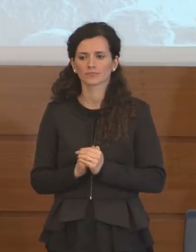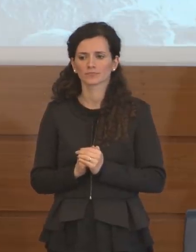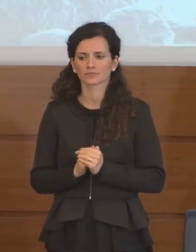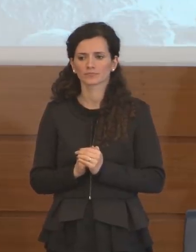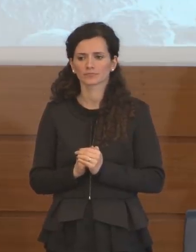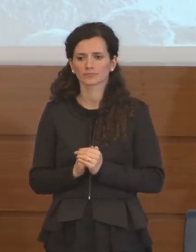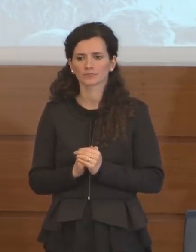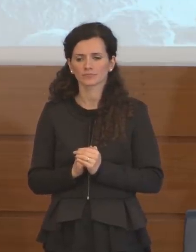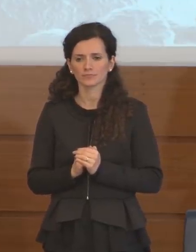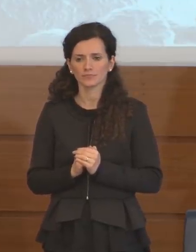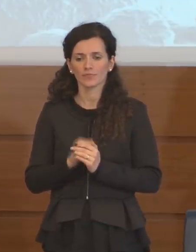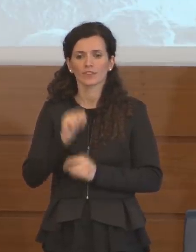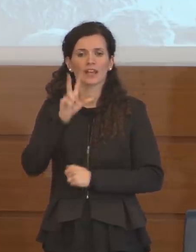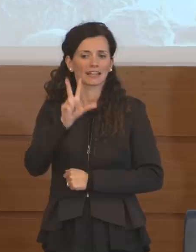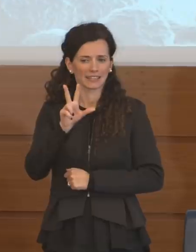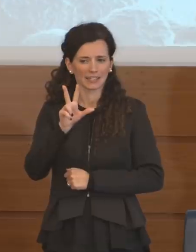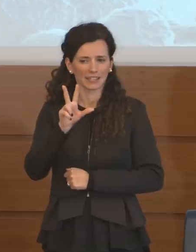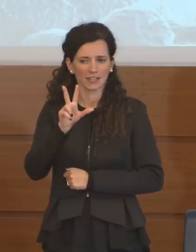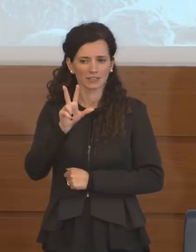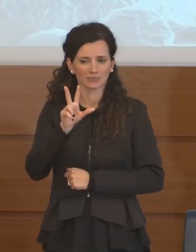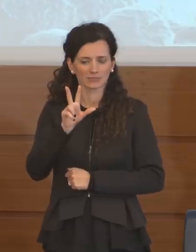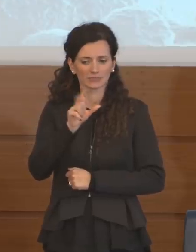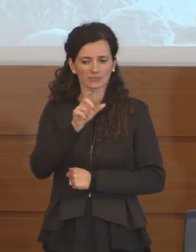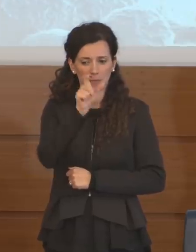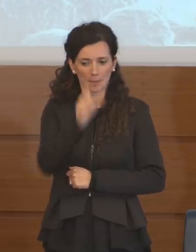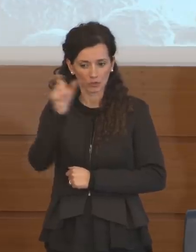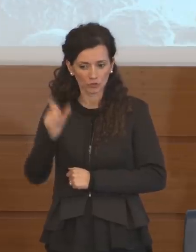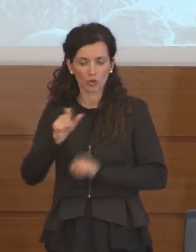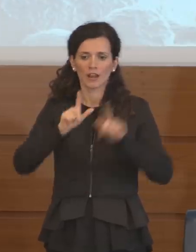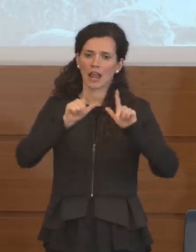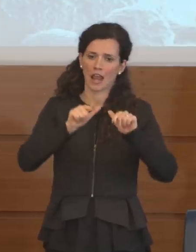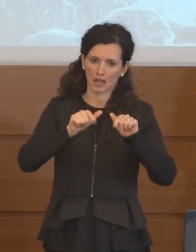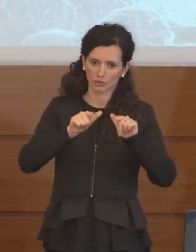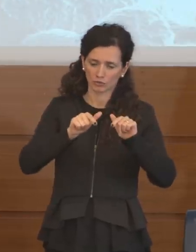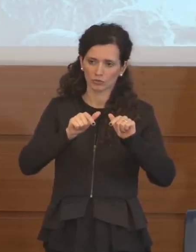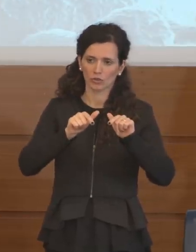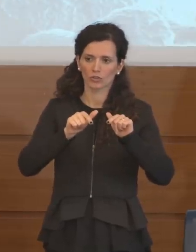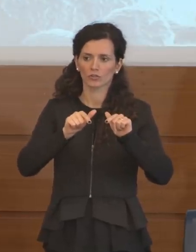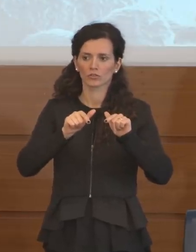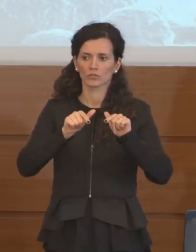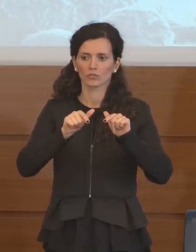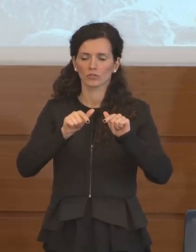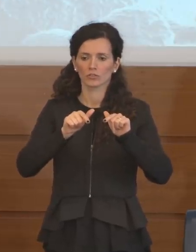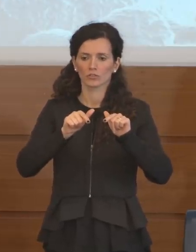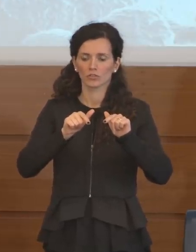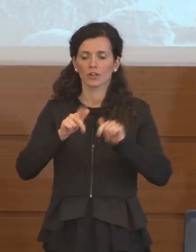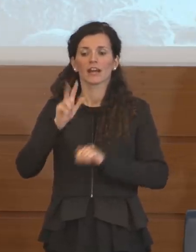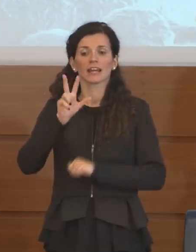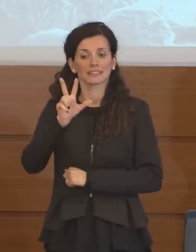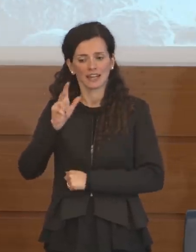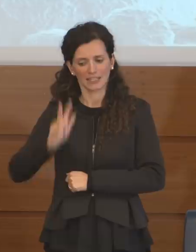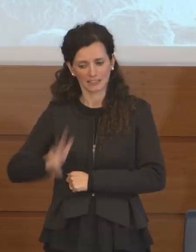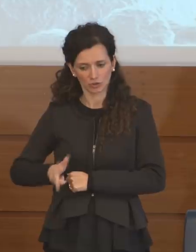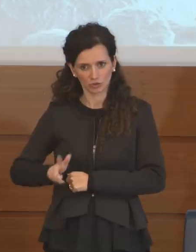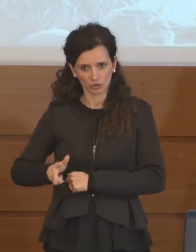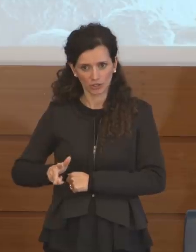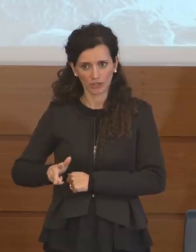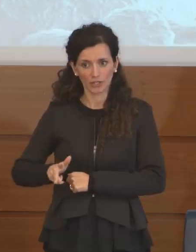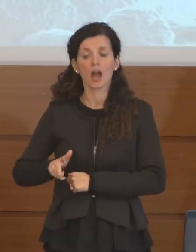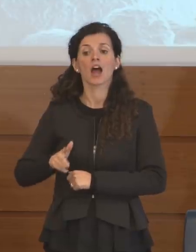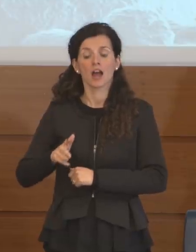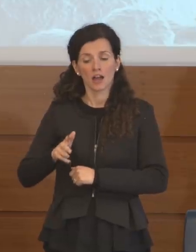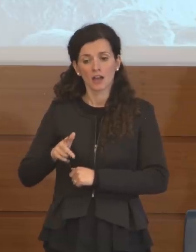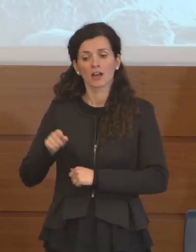rispettivamente 3 per il Lazio, 3 per la Sicilia, ma anche